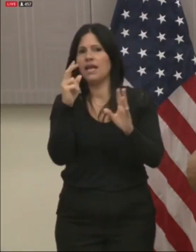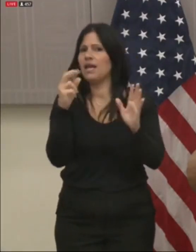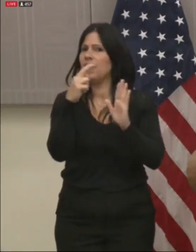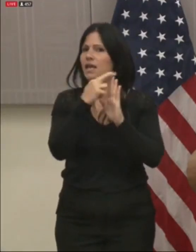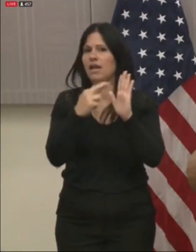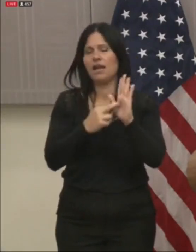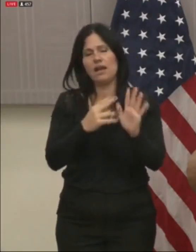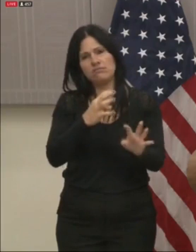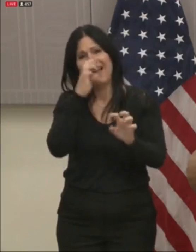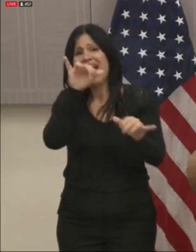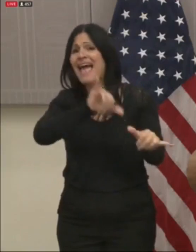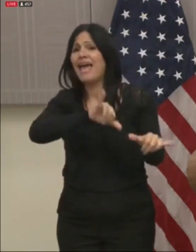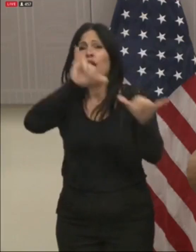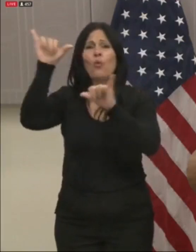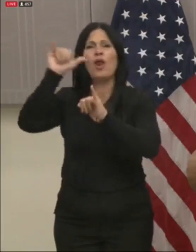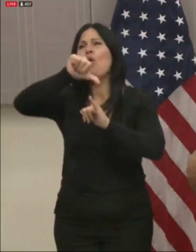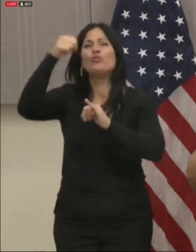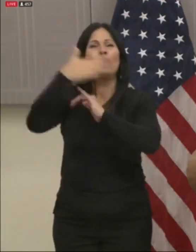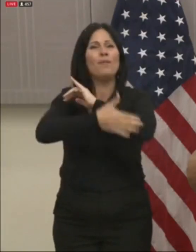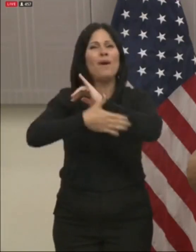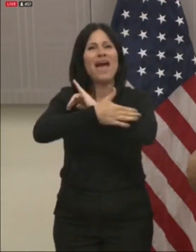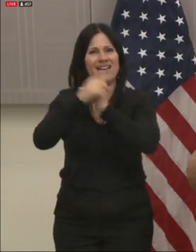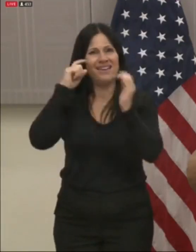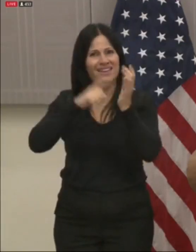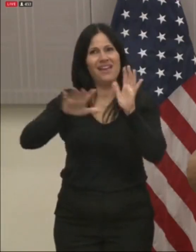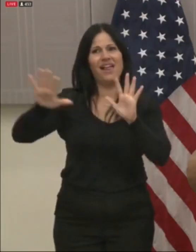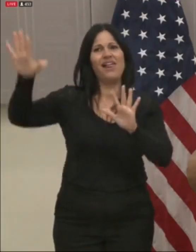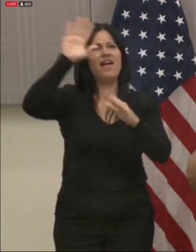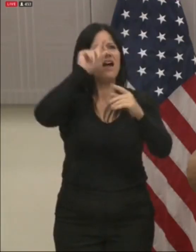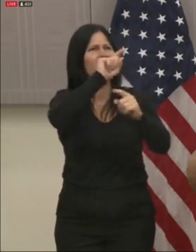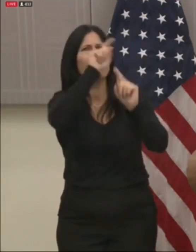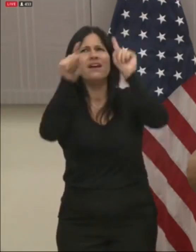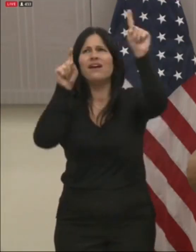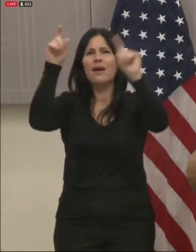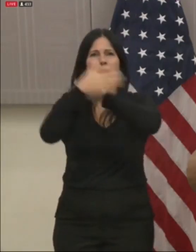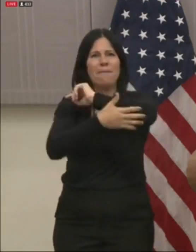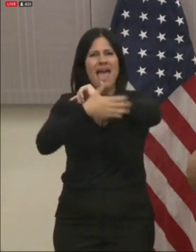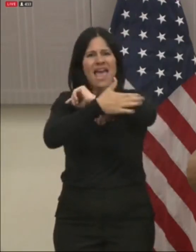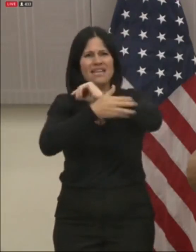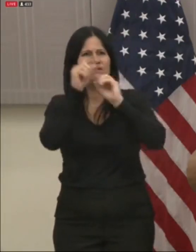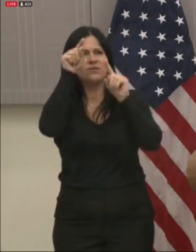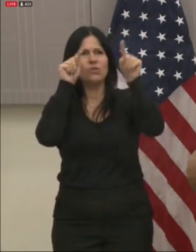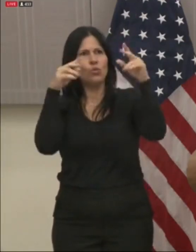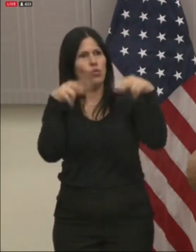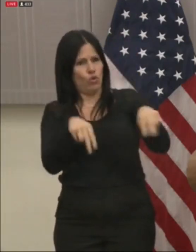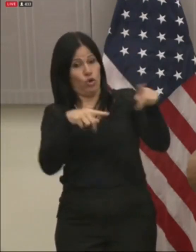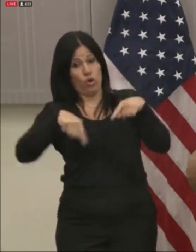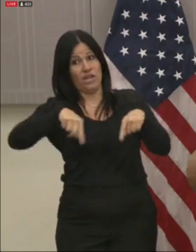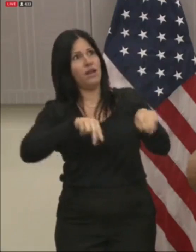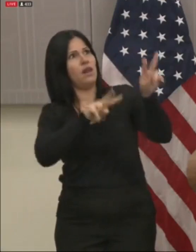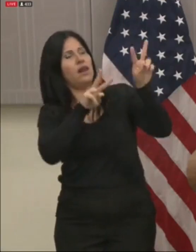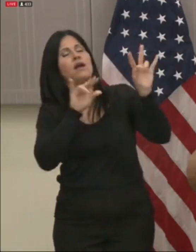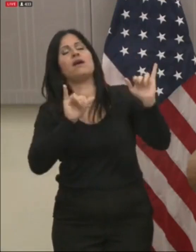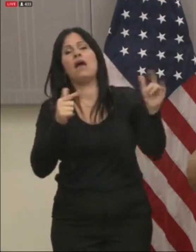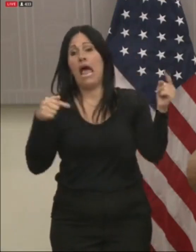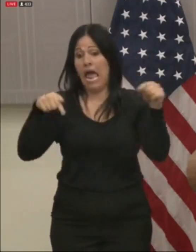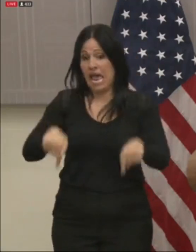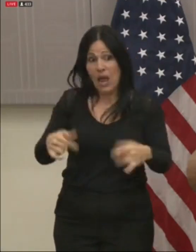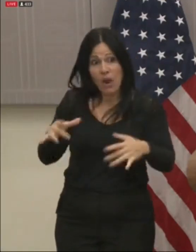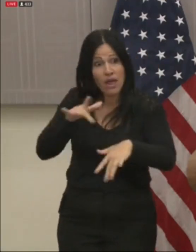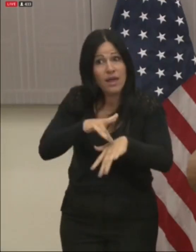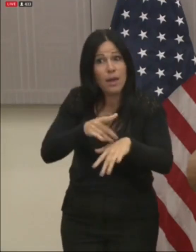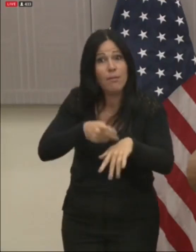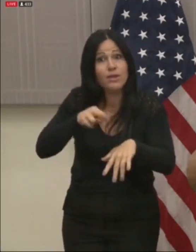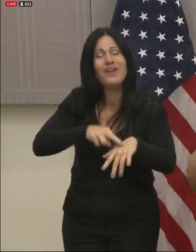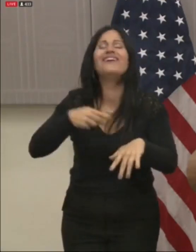Basta con examinar la experiencia internacional para saber que si hoy no actuamos con mayor determinación y firmeza, las